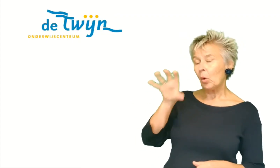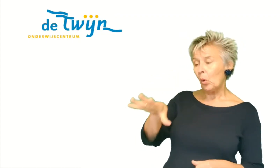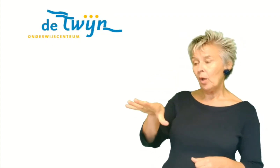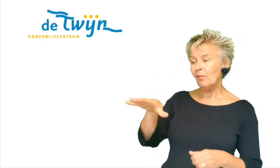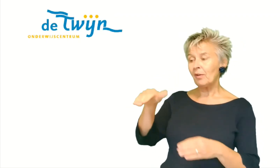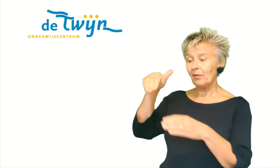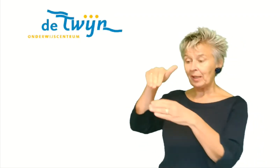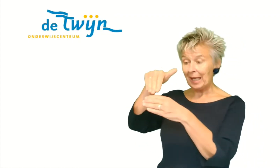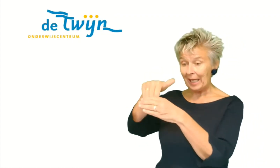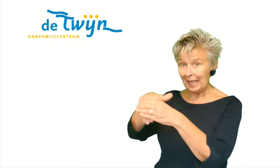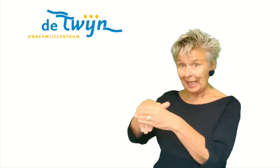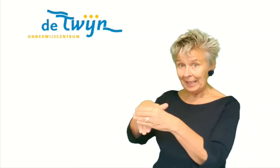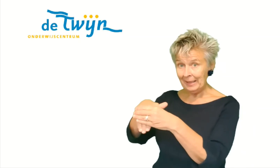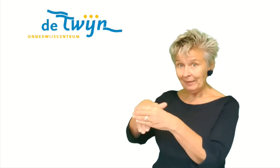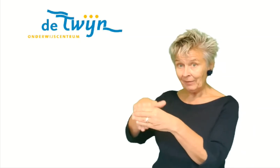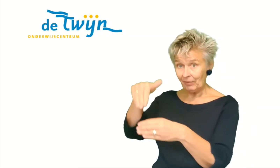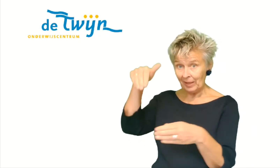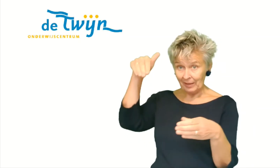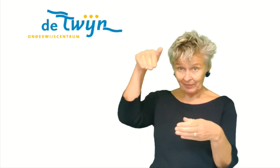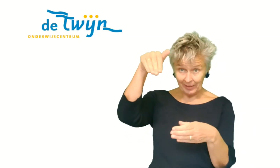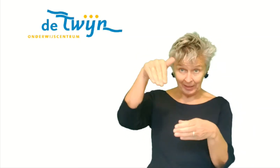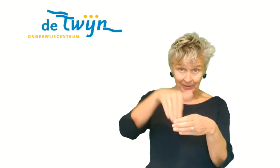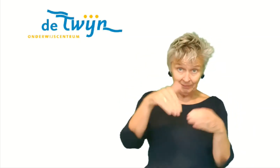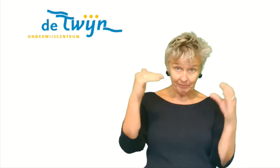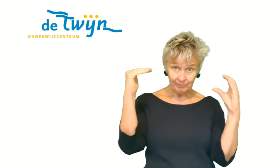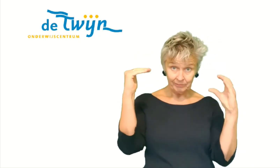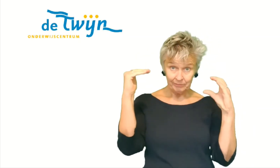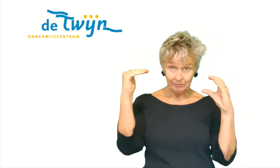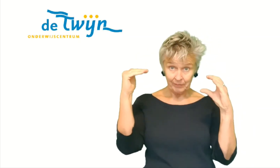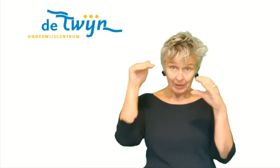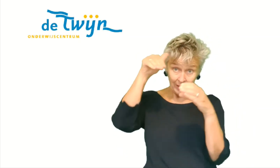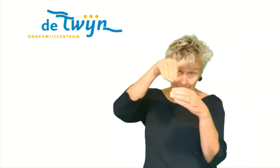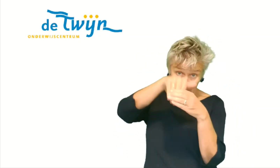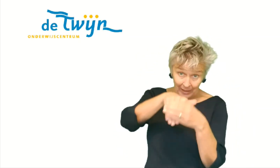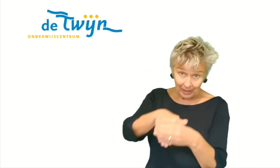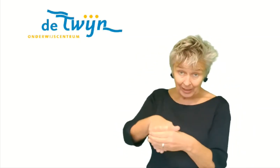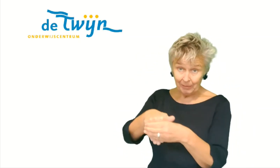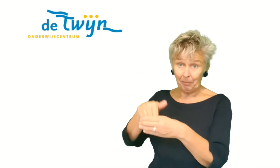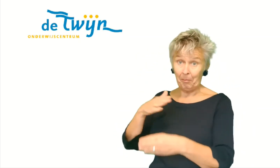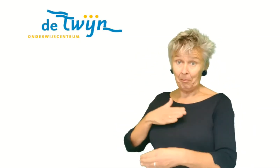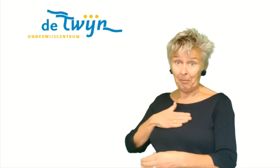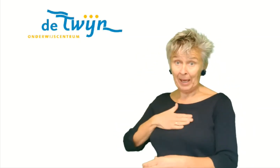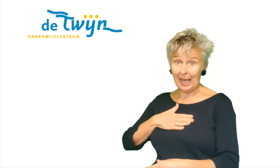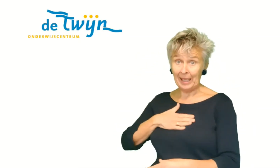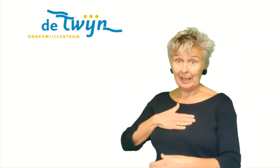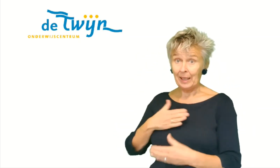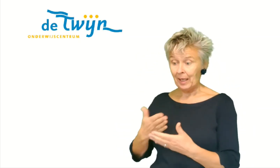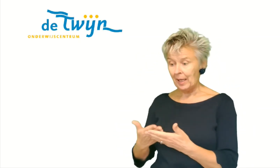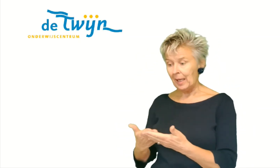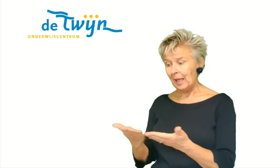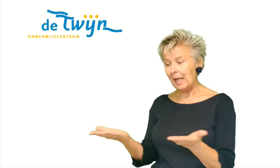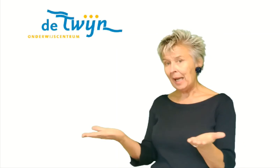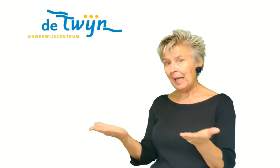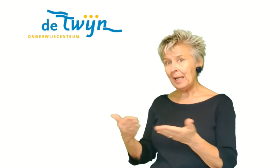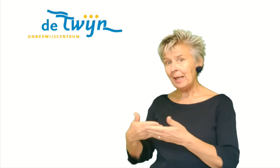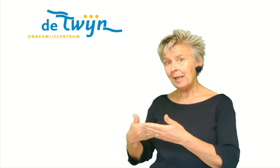gooi wat in, weer dat in. In m'n